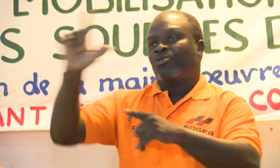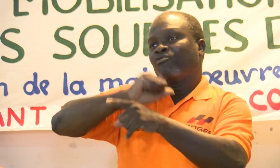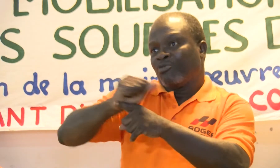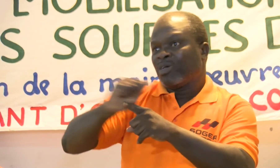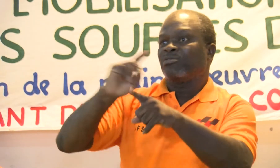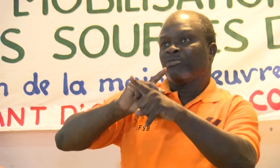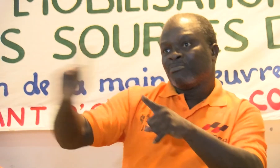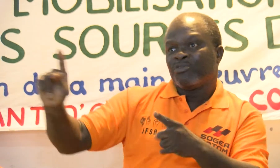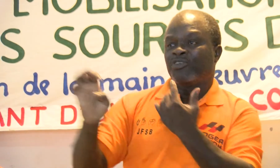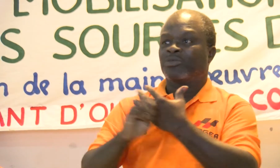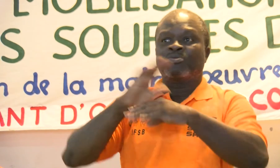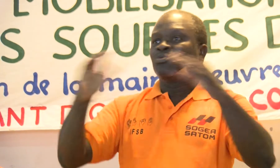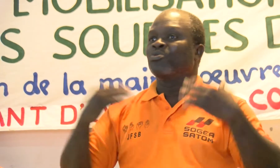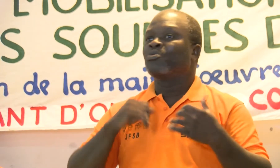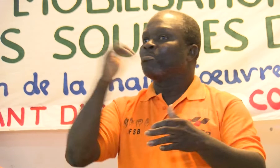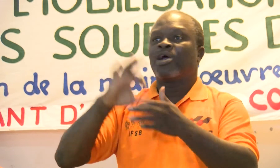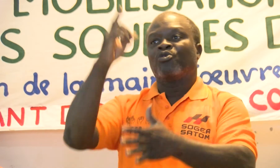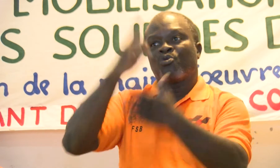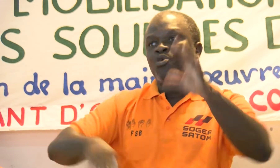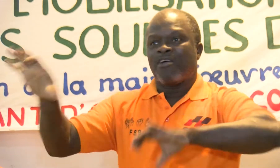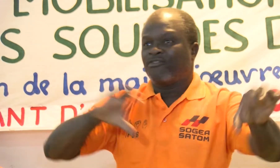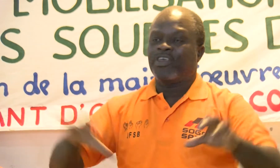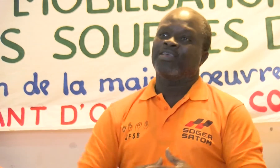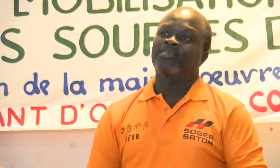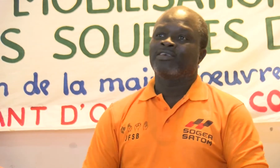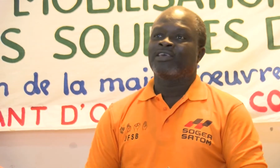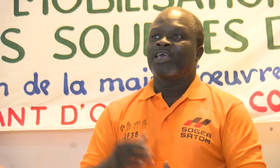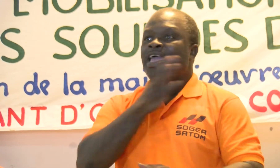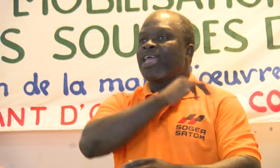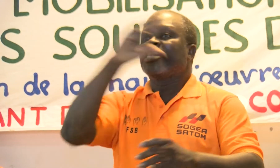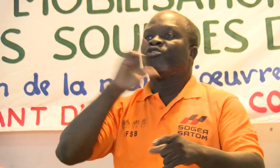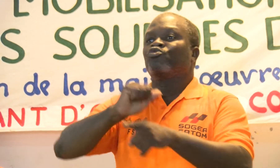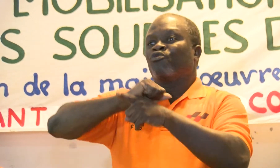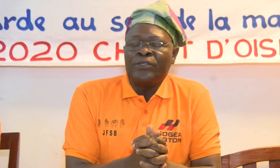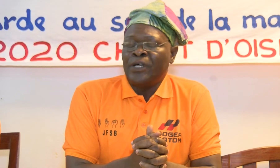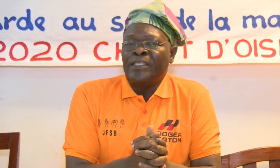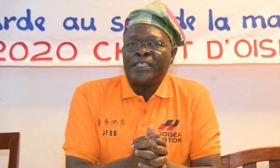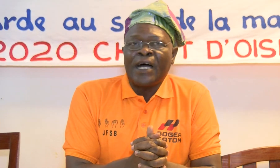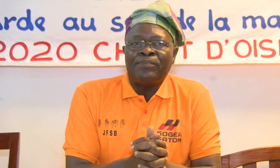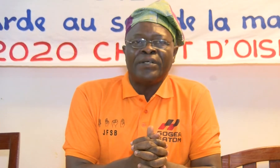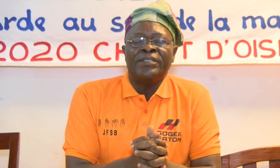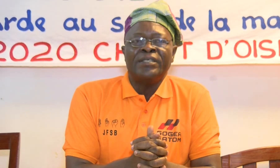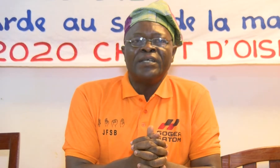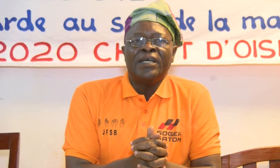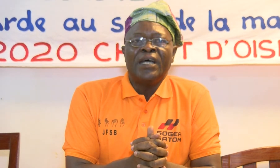l'Association nationale des Sous du Bénin. Créée en 2016, elle regroupe en son sein environ 80 femmes.